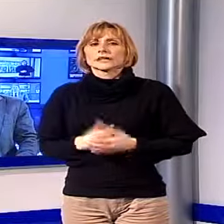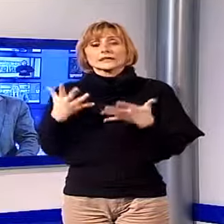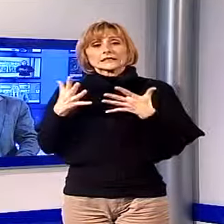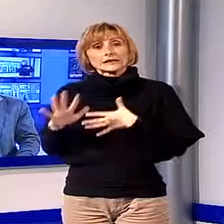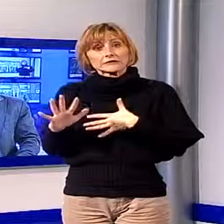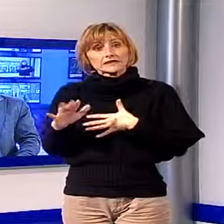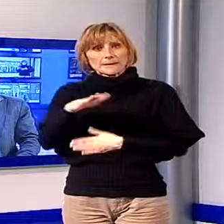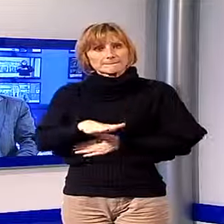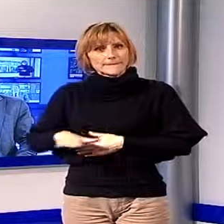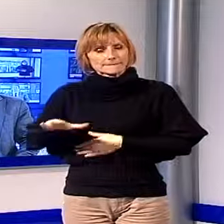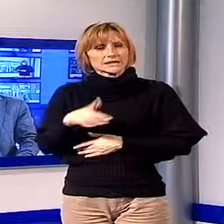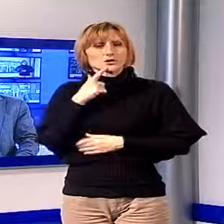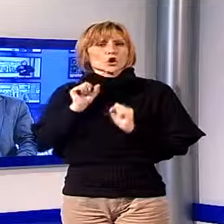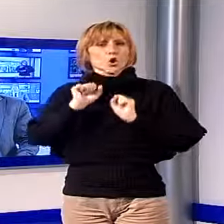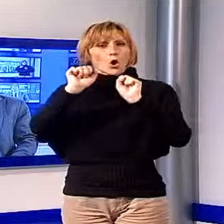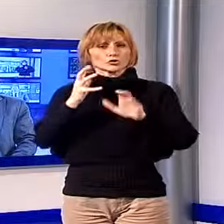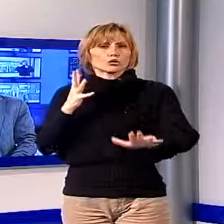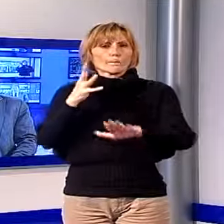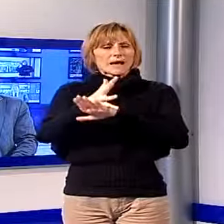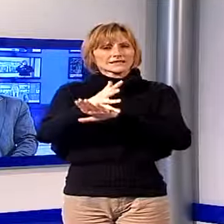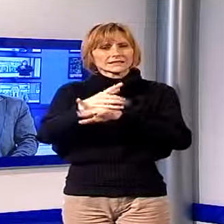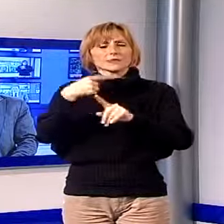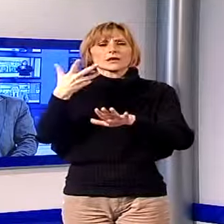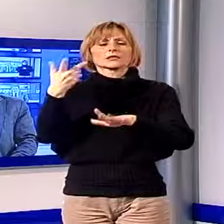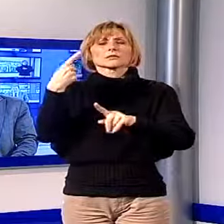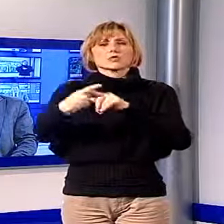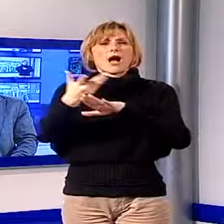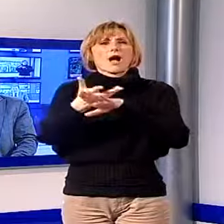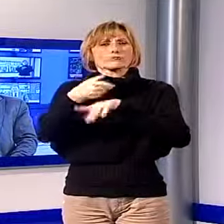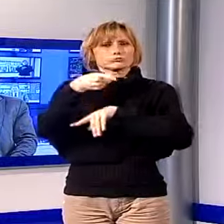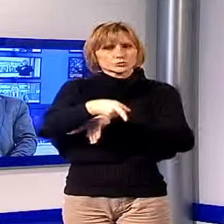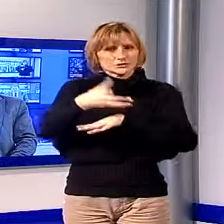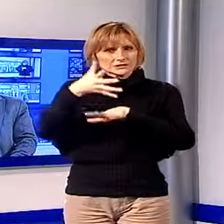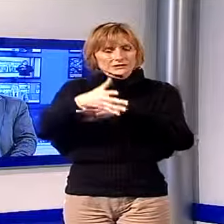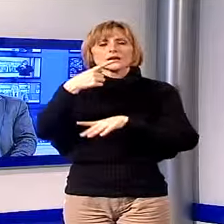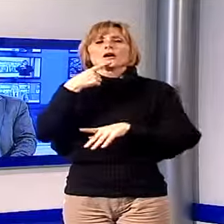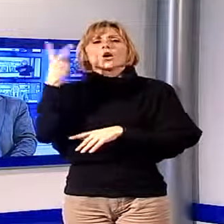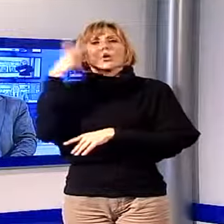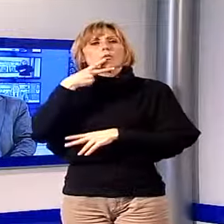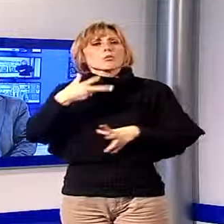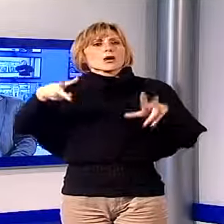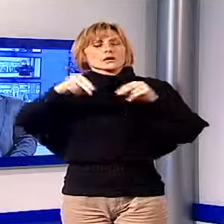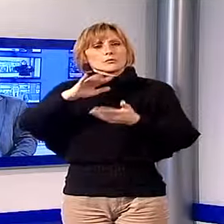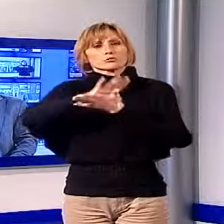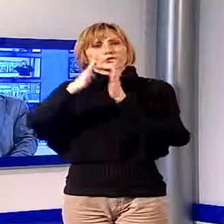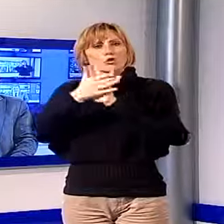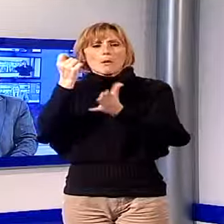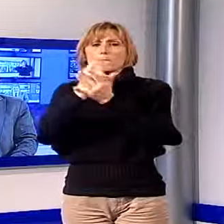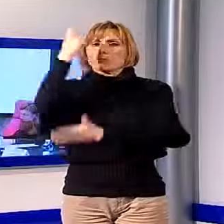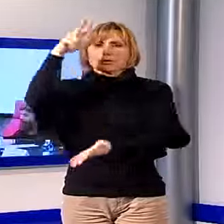minori dai maltrattamenti e dagli abusi a Lucca è stato rinnovato un importante protocollo.